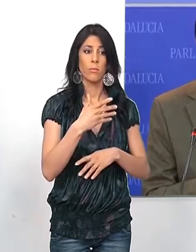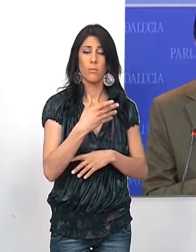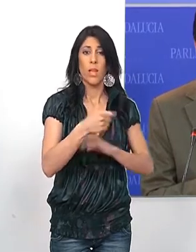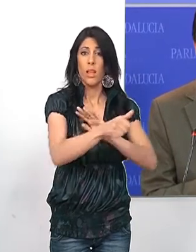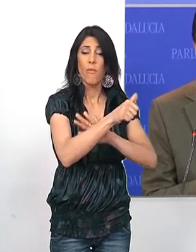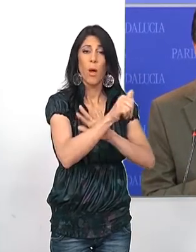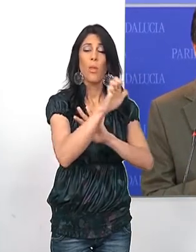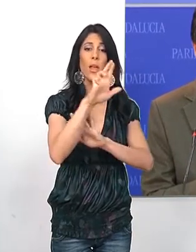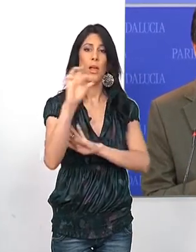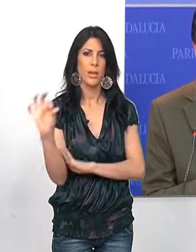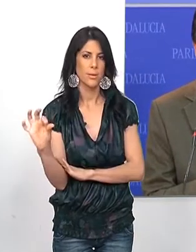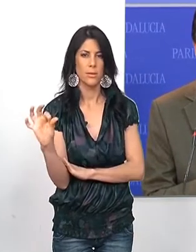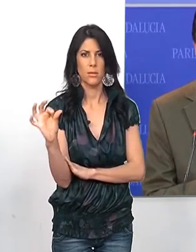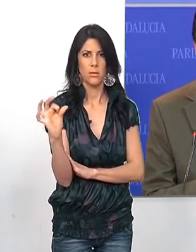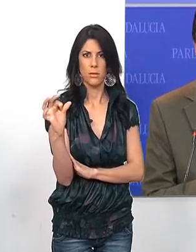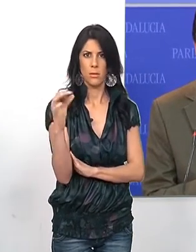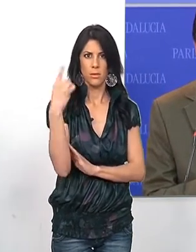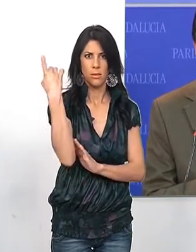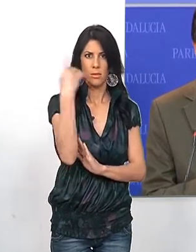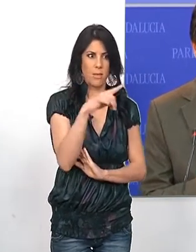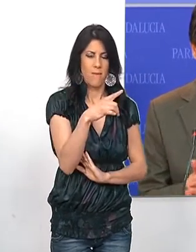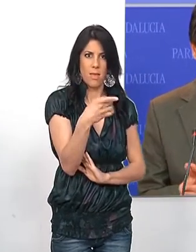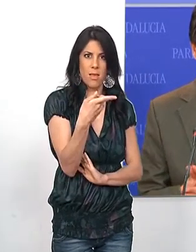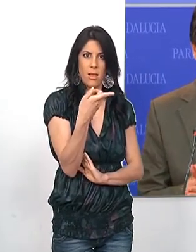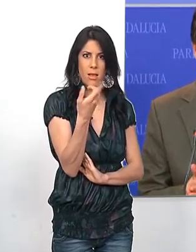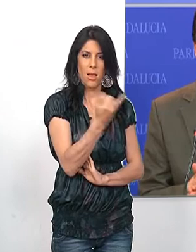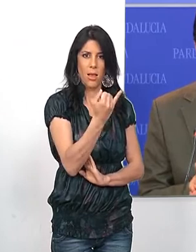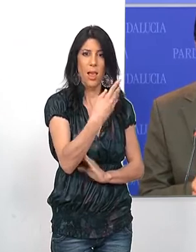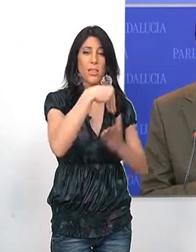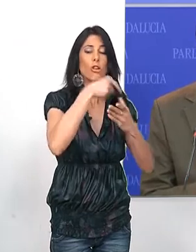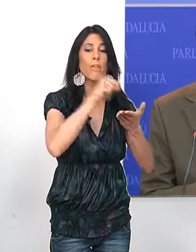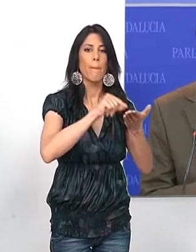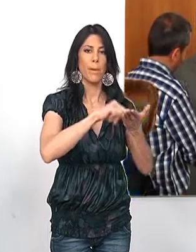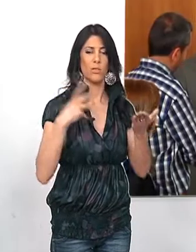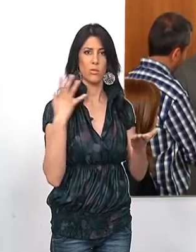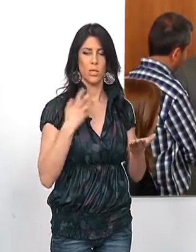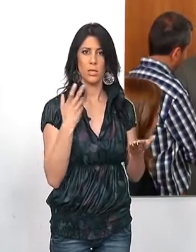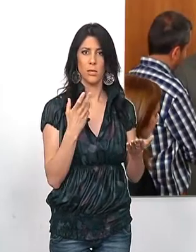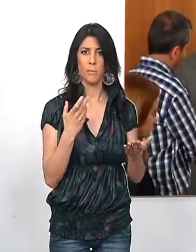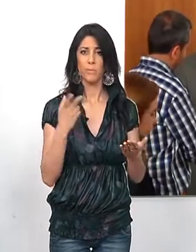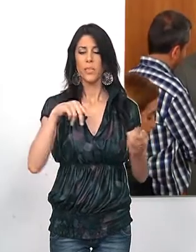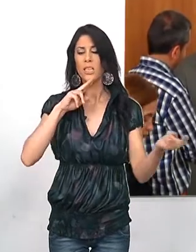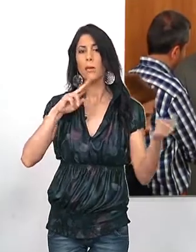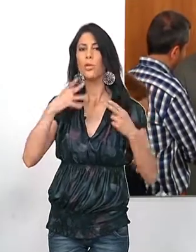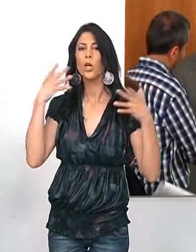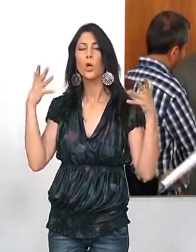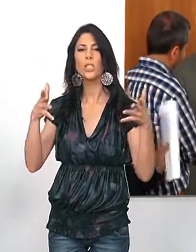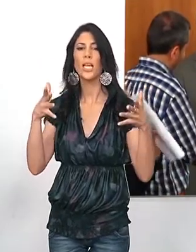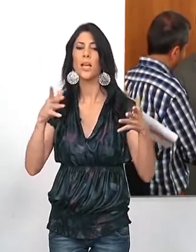fraude de los seres está en la antesala del despacho de Griñán. Responde a la consejera de Presidencia en Funciones, Mar